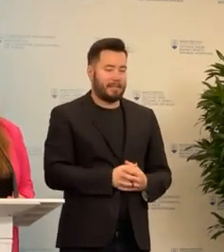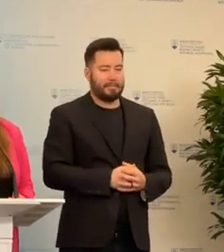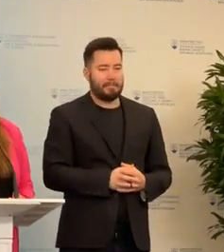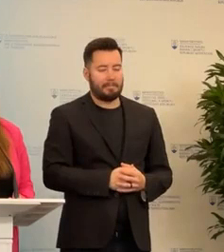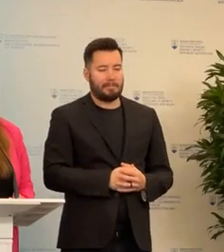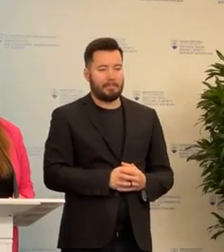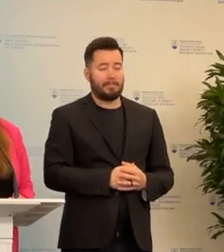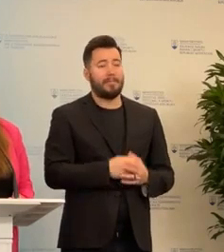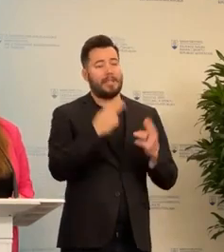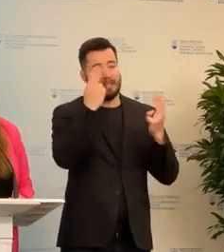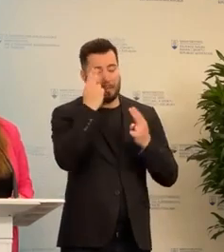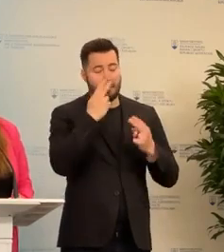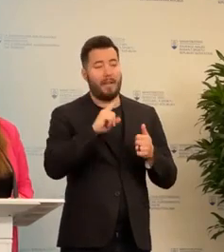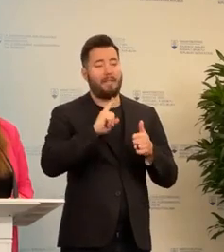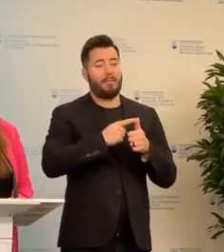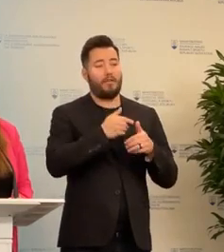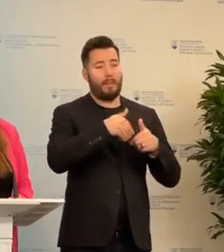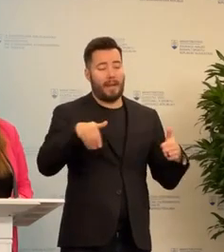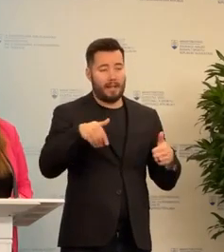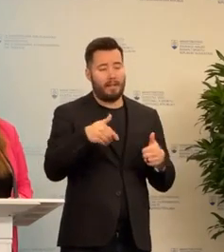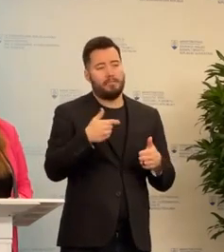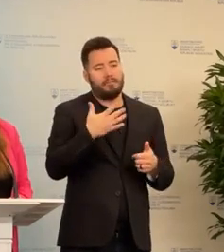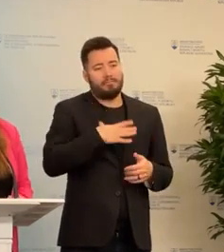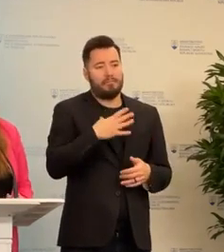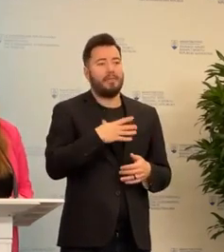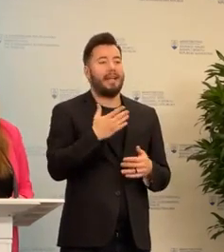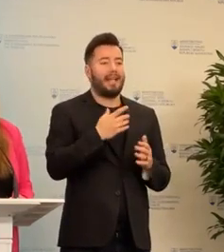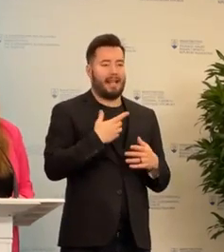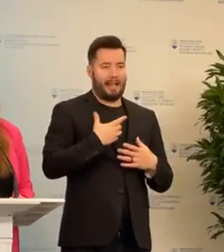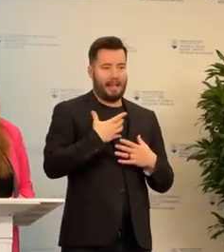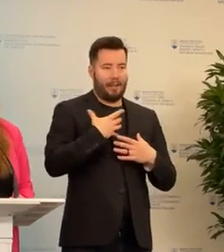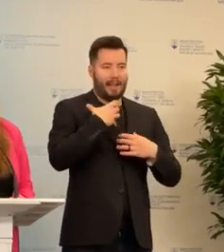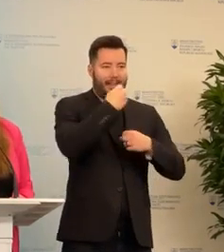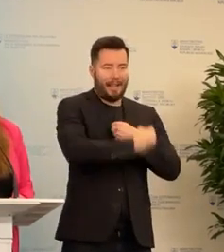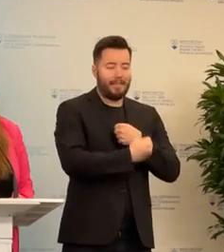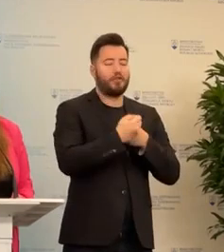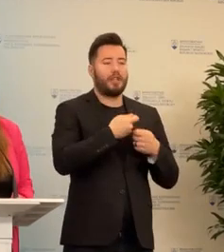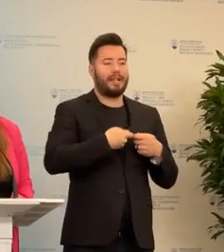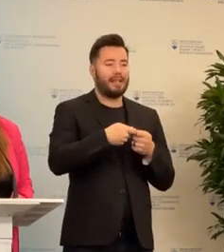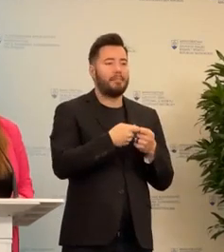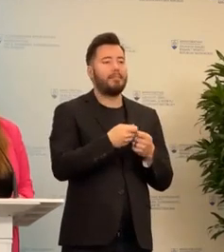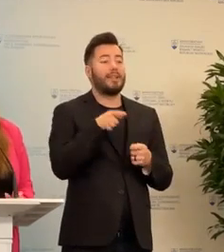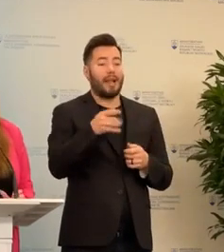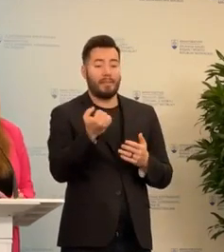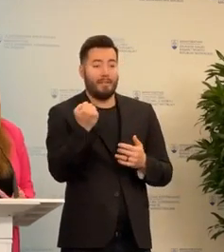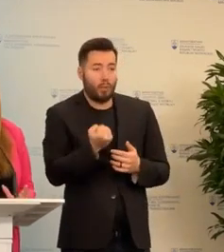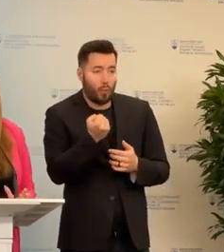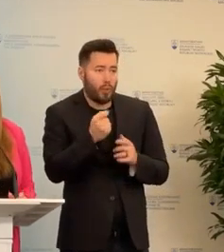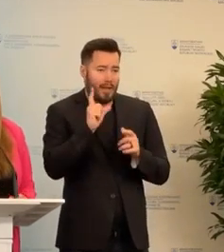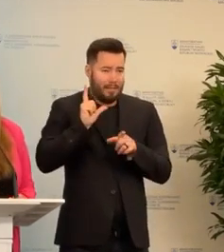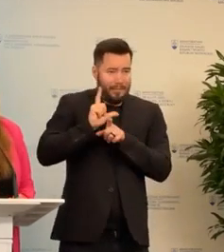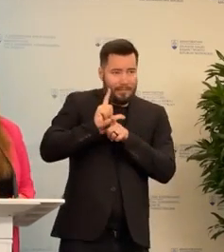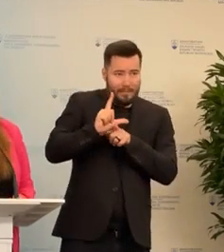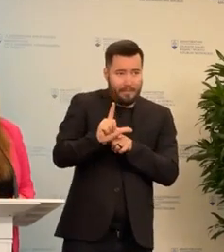že v prvom rade samozrejme by sme chceli, aby intervenčné týmy pôsobili v krajoch, kde štandardne aj pôsobia, ale je možné, že tá situácia